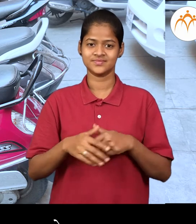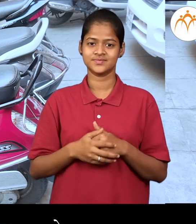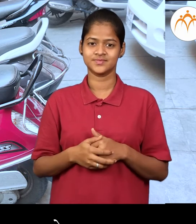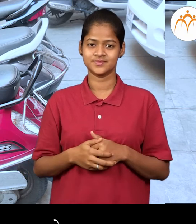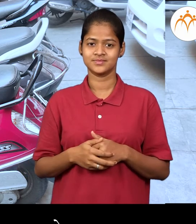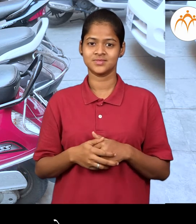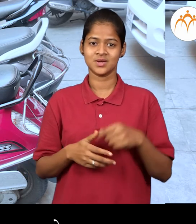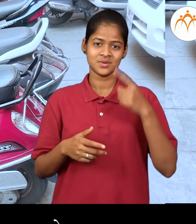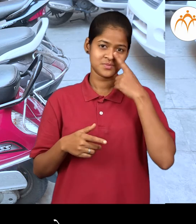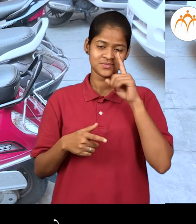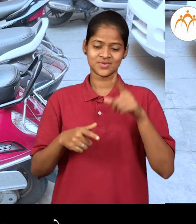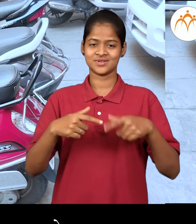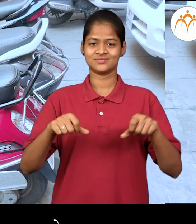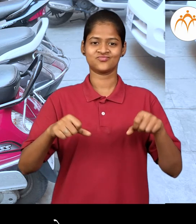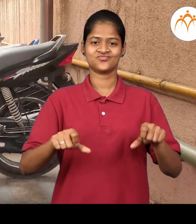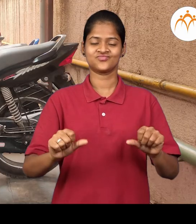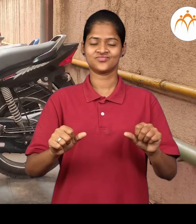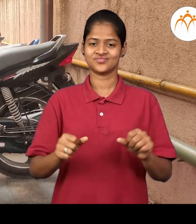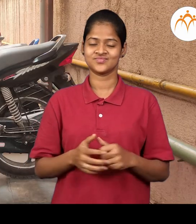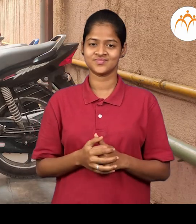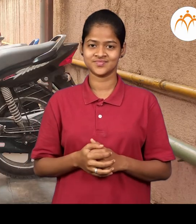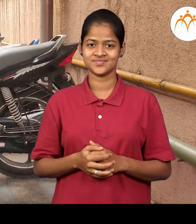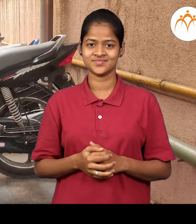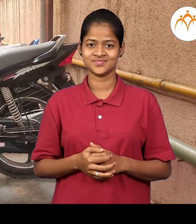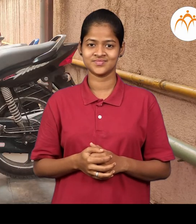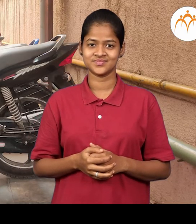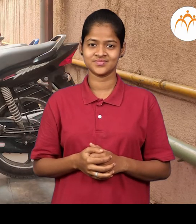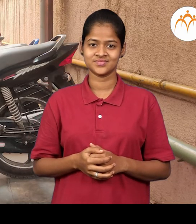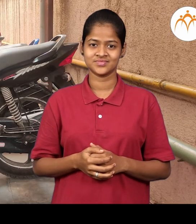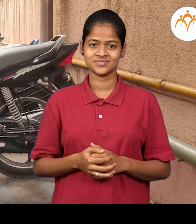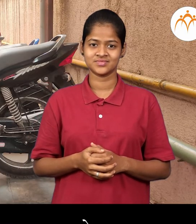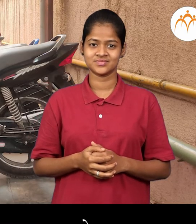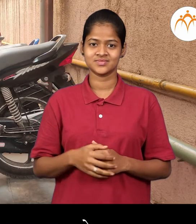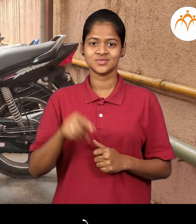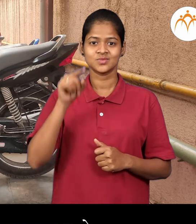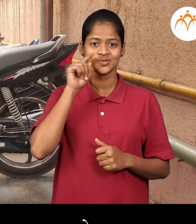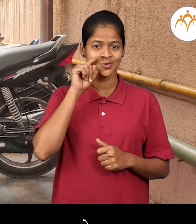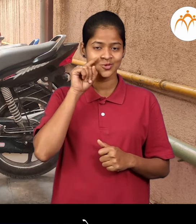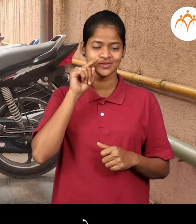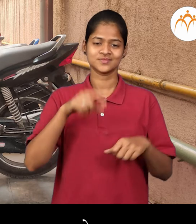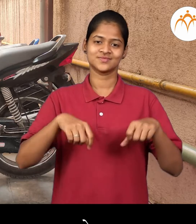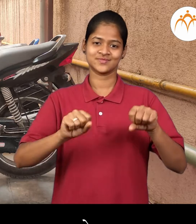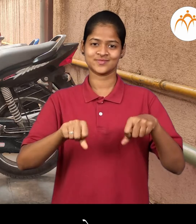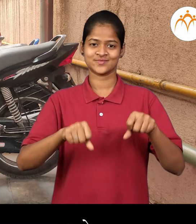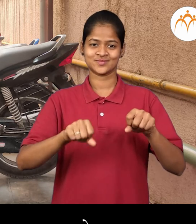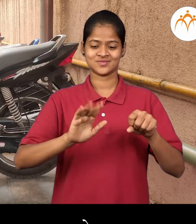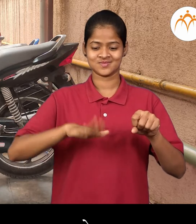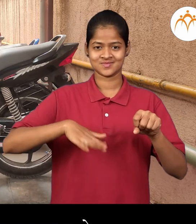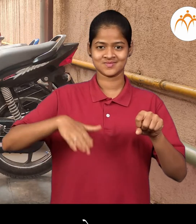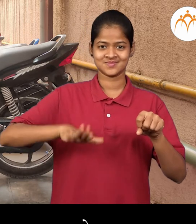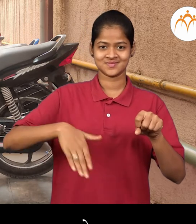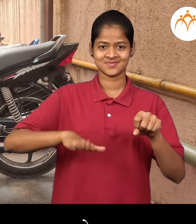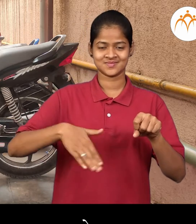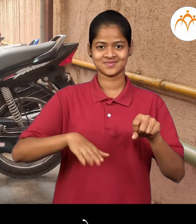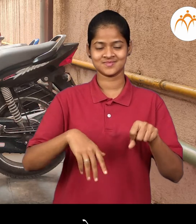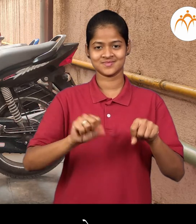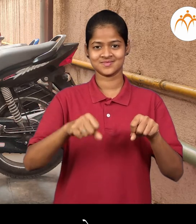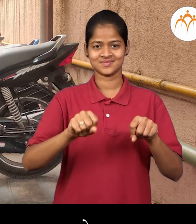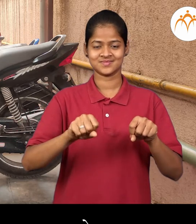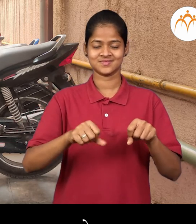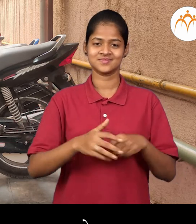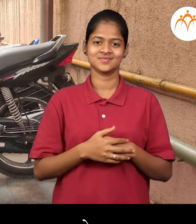चालावते मोटार साइकल, माझा बाबांची मोटार